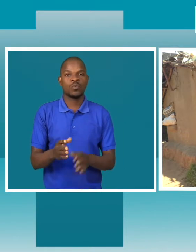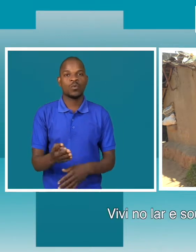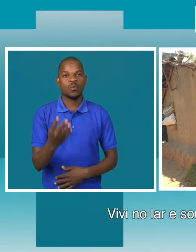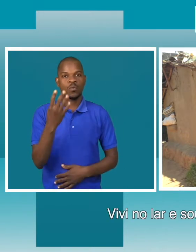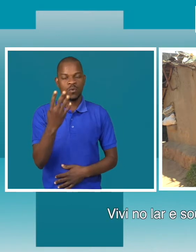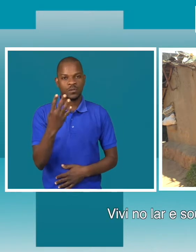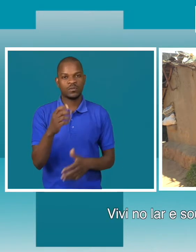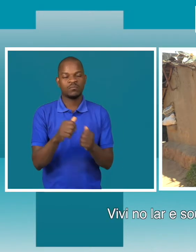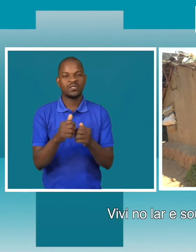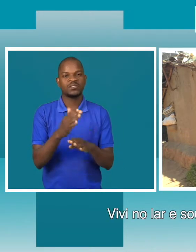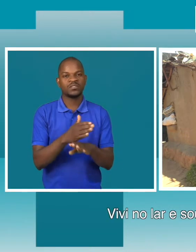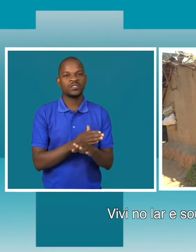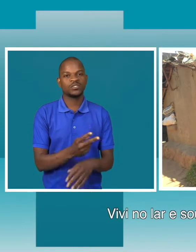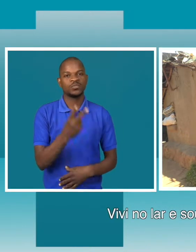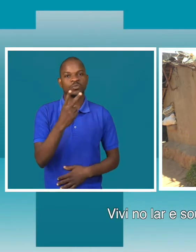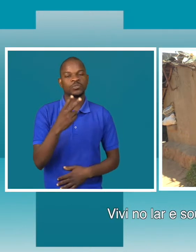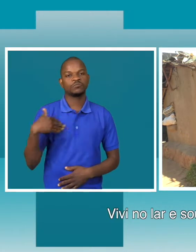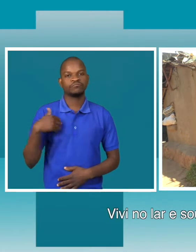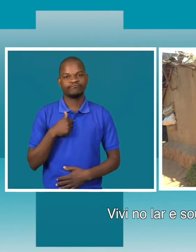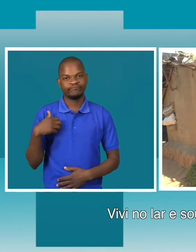Vivi no lar, eu sou mãe de quatro filhos.